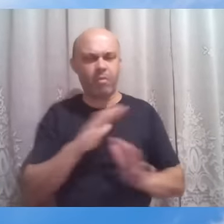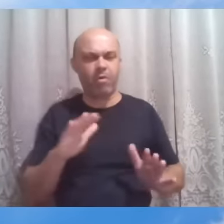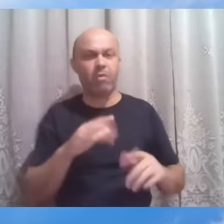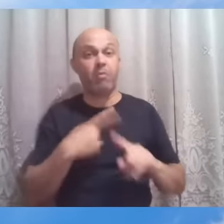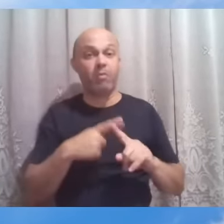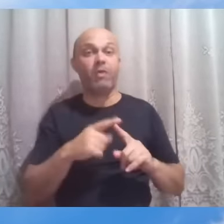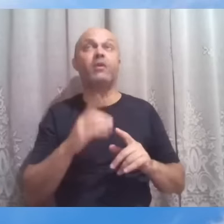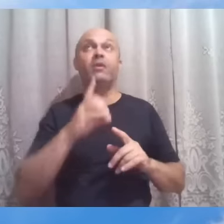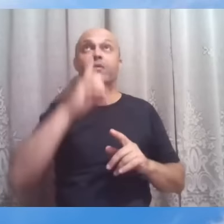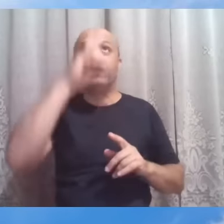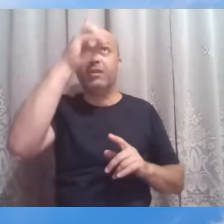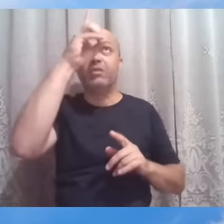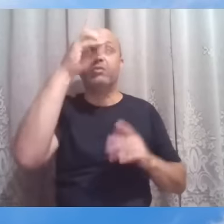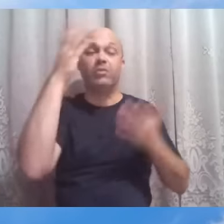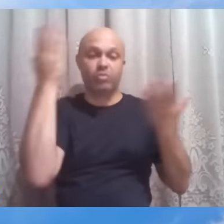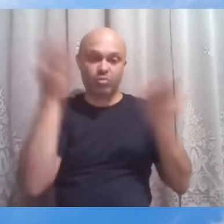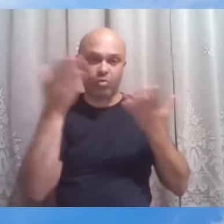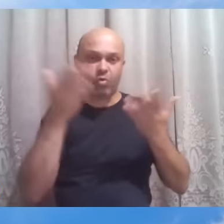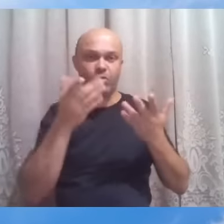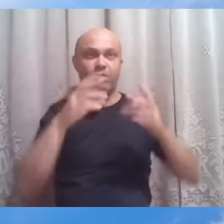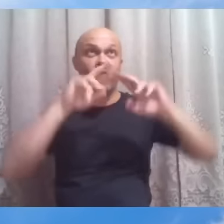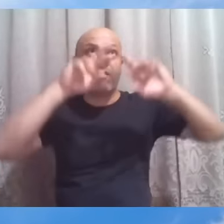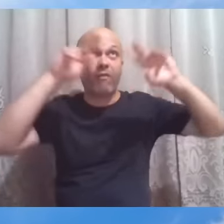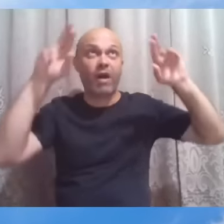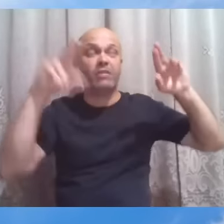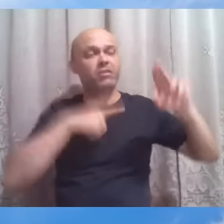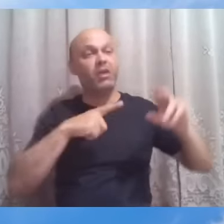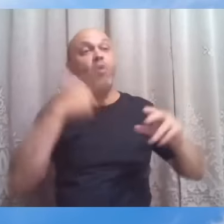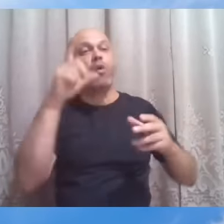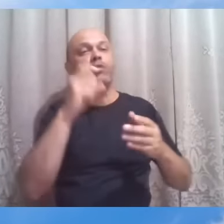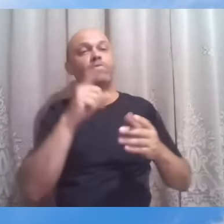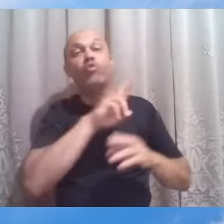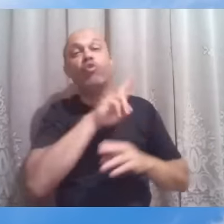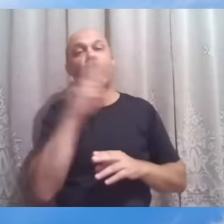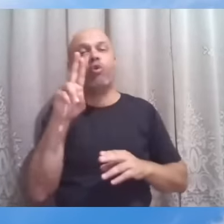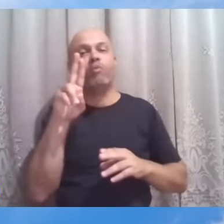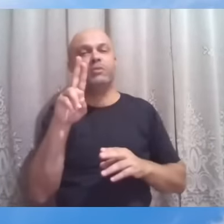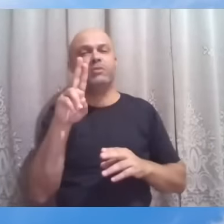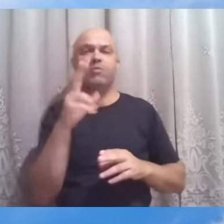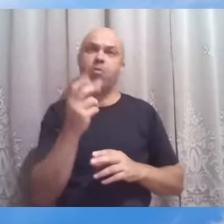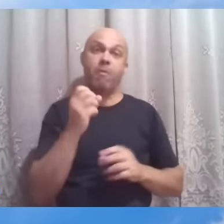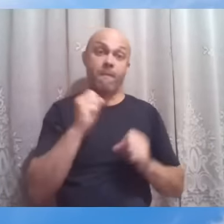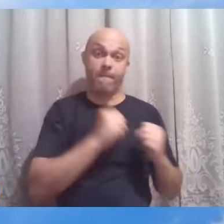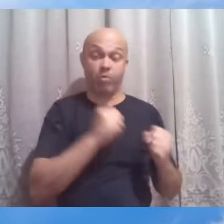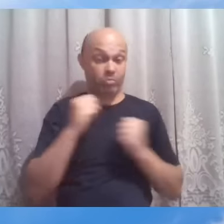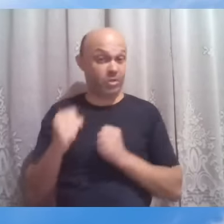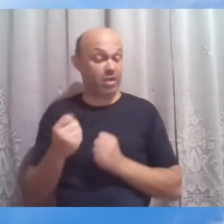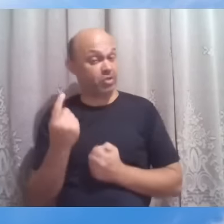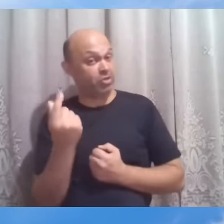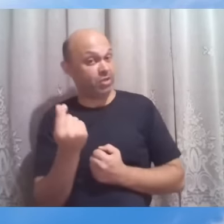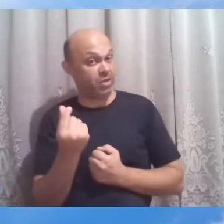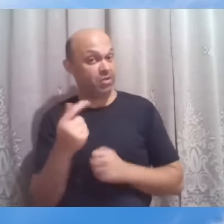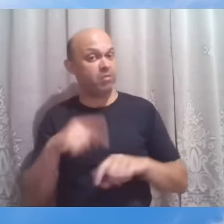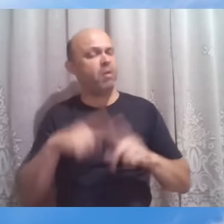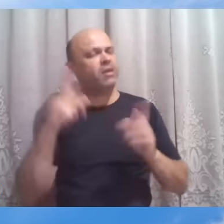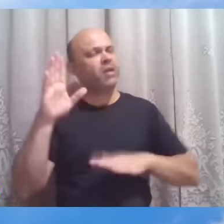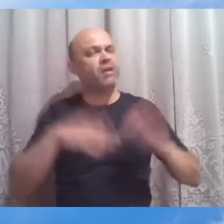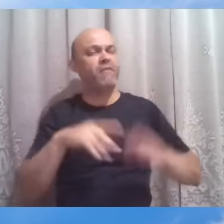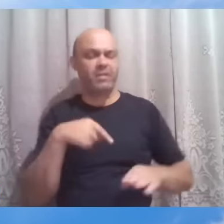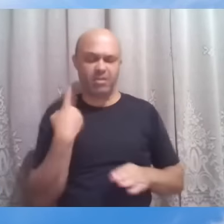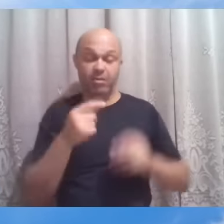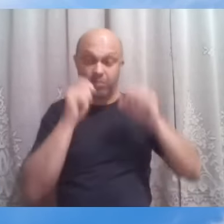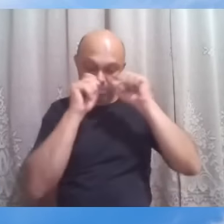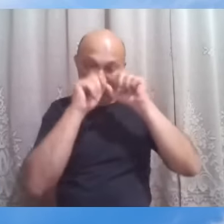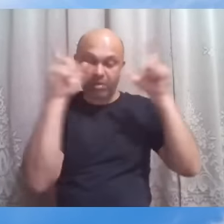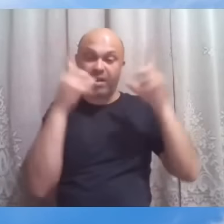O poder, o prestígio, ainda é o paganismo vivo entre nós. Mas, às vezes, despertamos e queremos, de fato, vida nova.